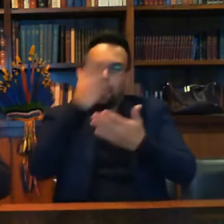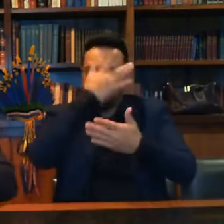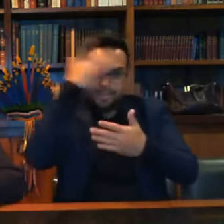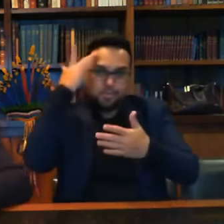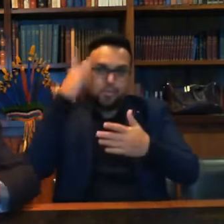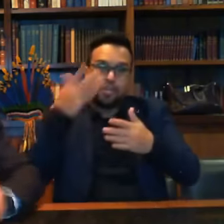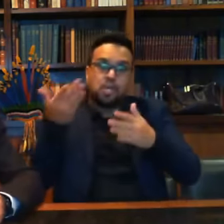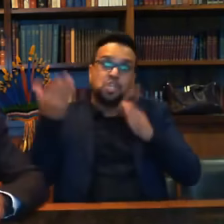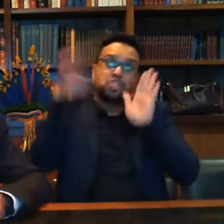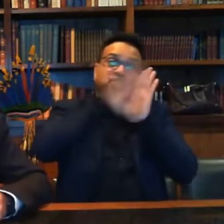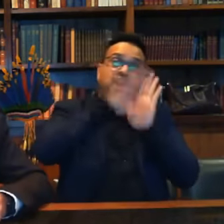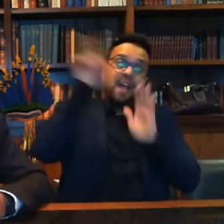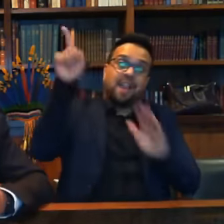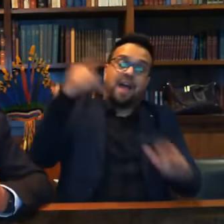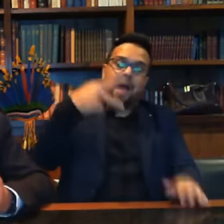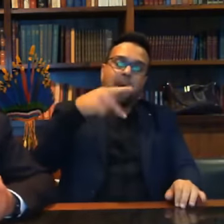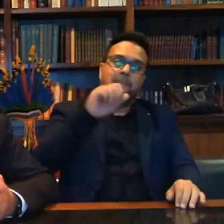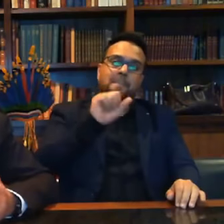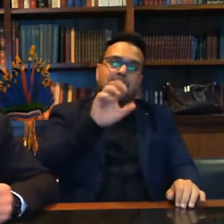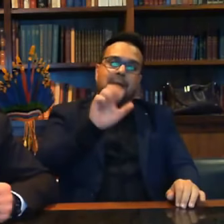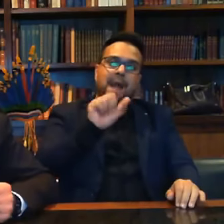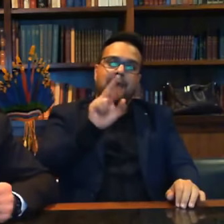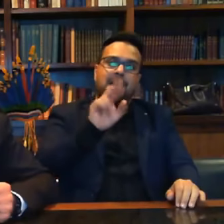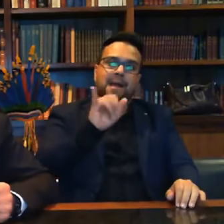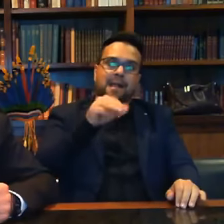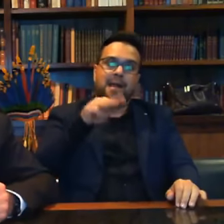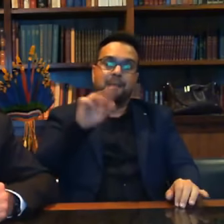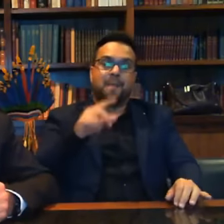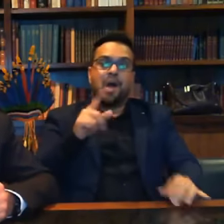dia em Pacará, em Roraima, são mulheres.